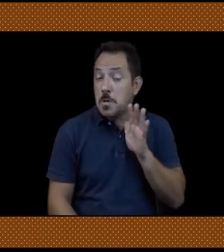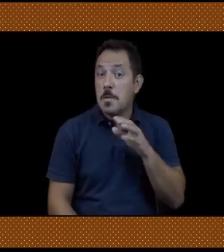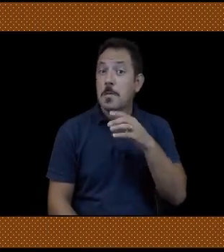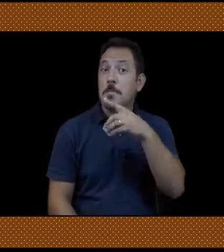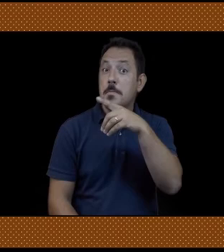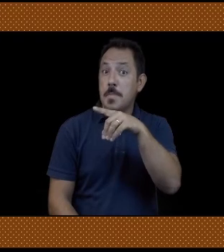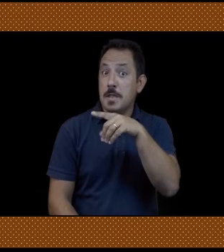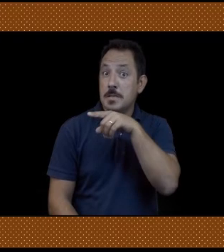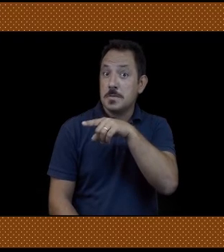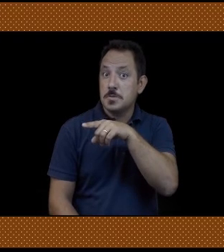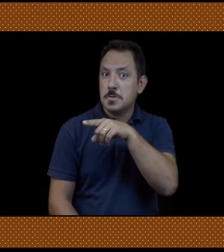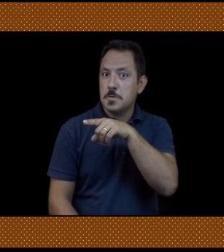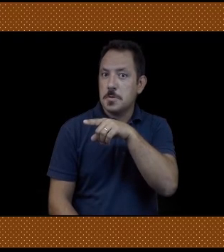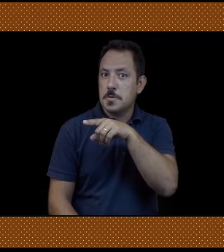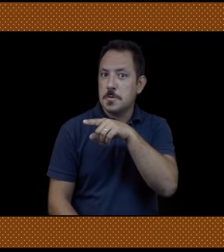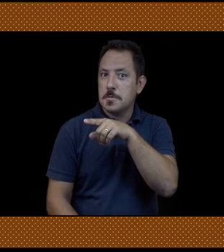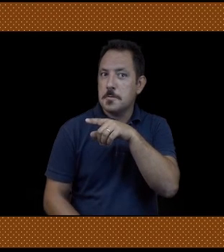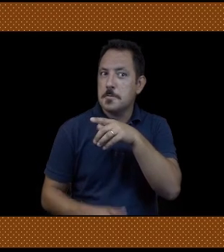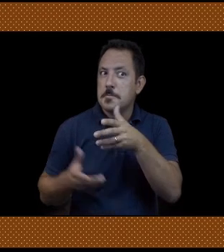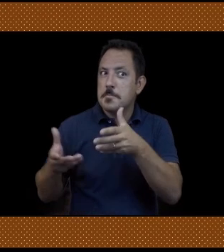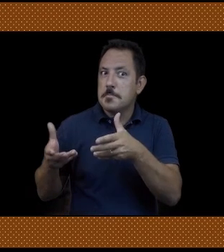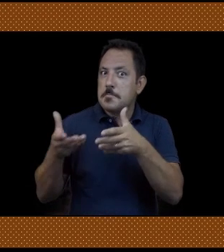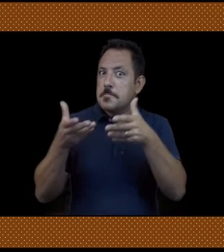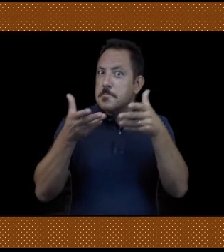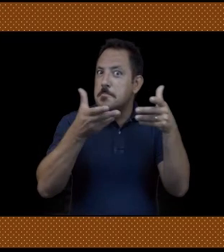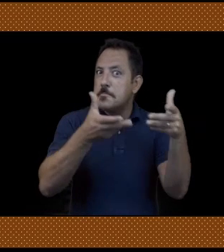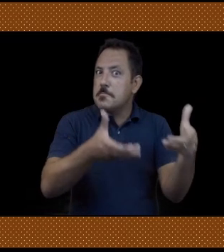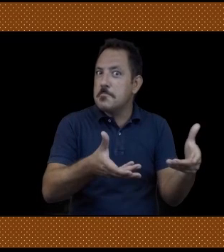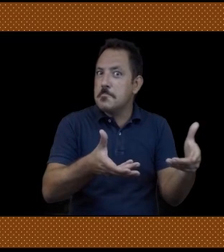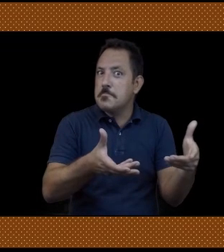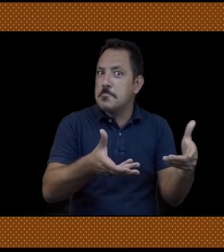Forse Patrizio gli regalerà